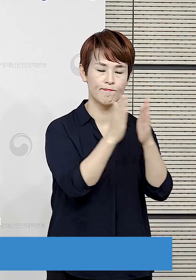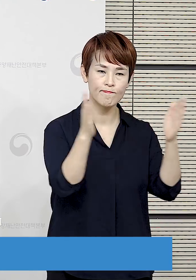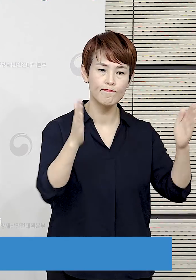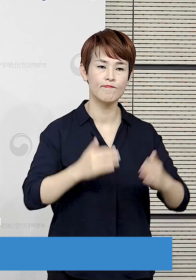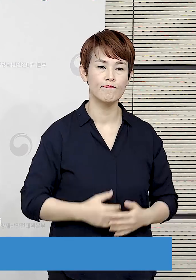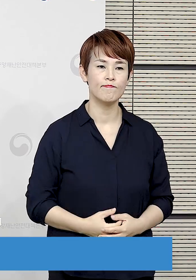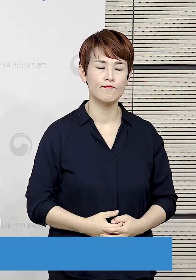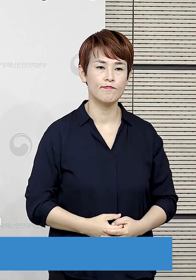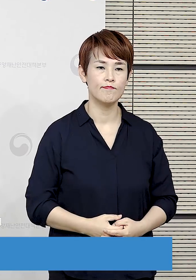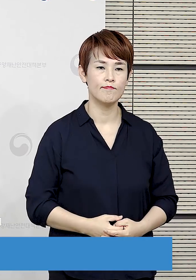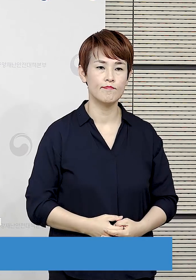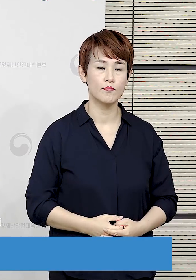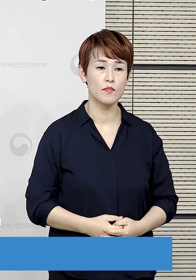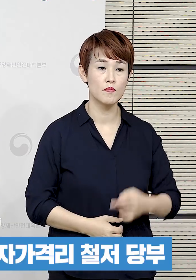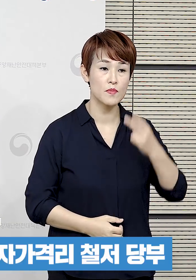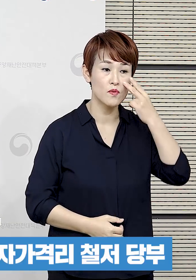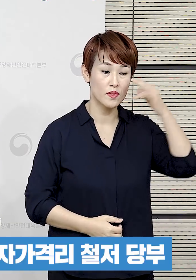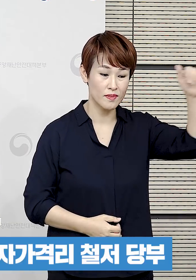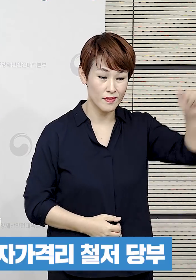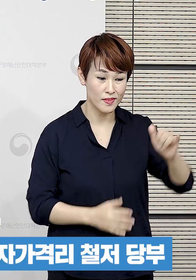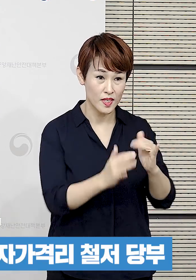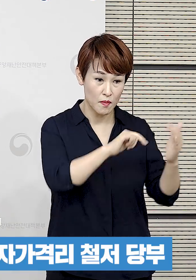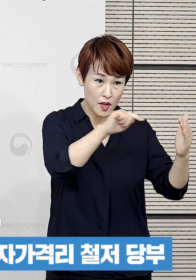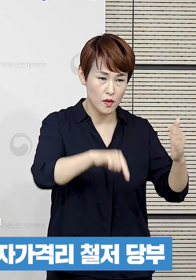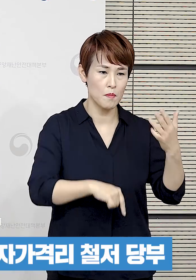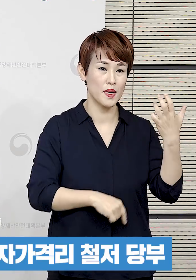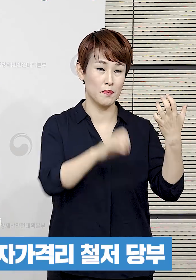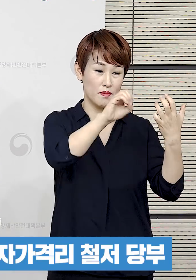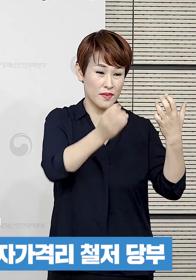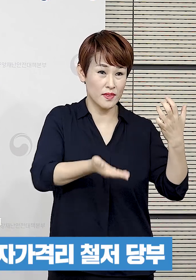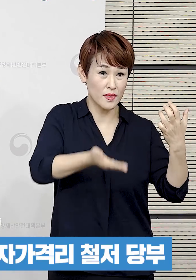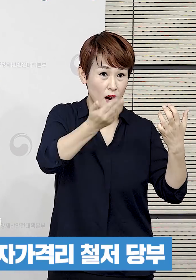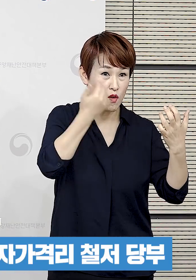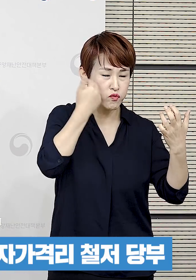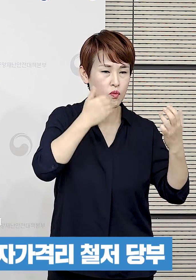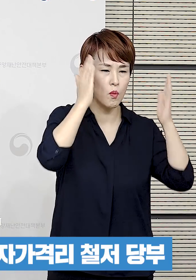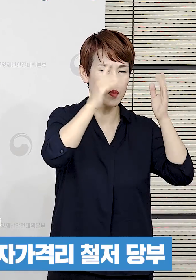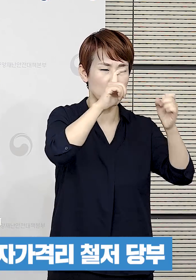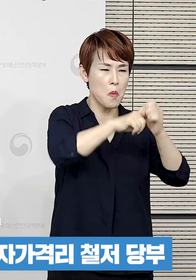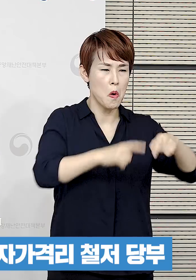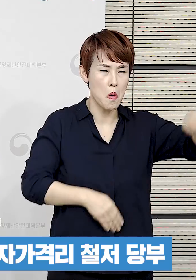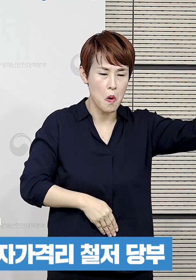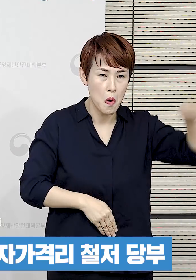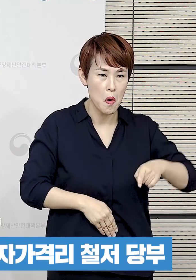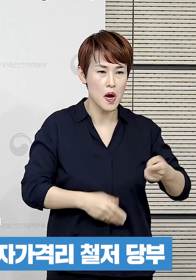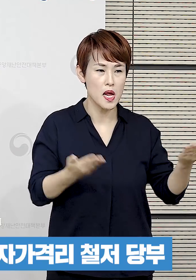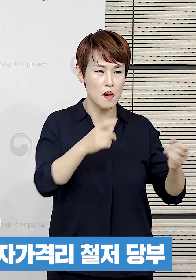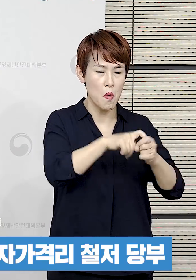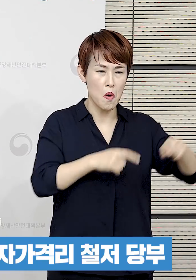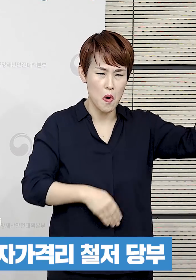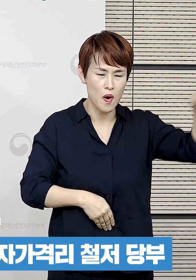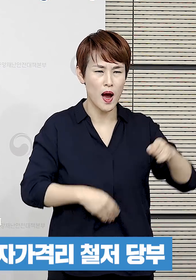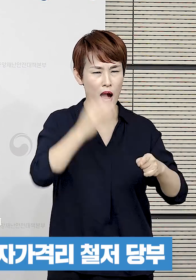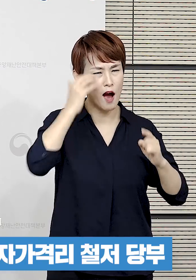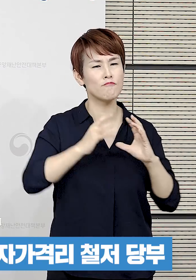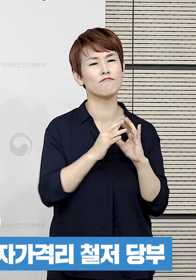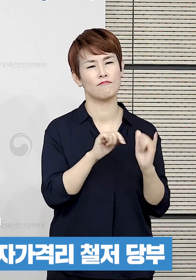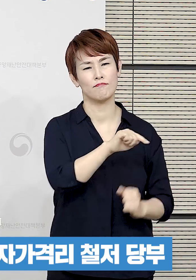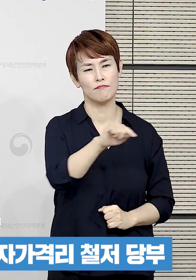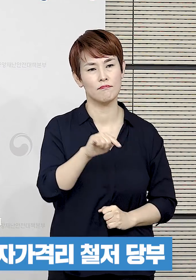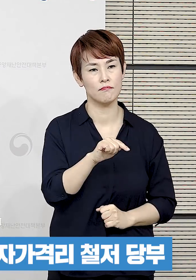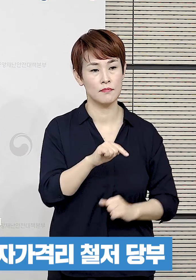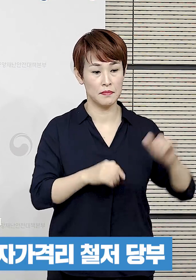기점으로 적용할 예정입니다. 미국 입국자 중 80% 이상은 유학, 출장 등에서 돌아오는 내국인으로